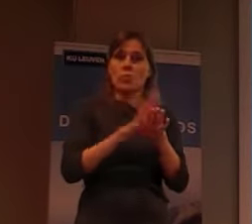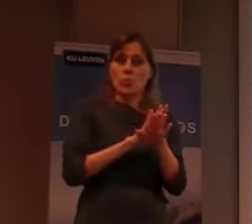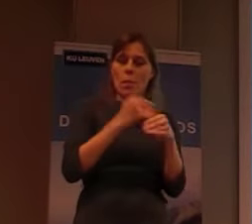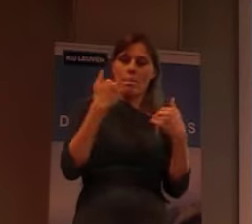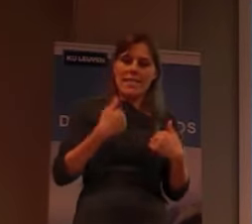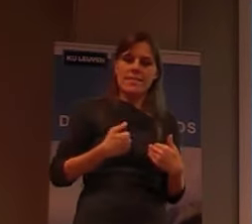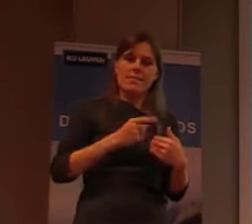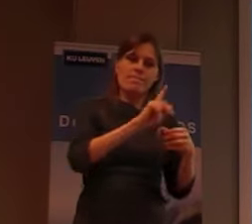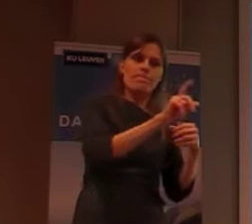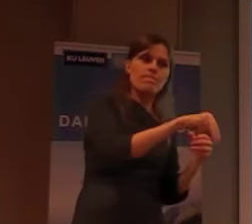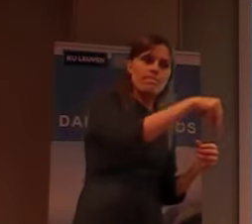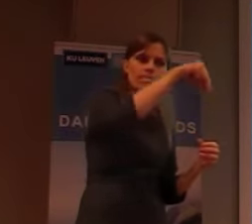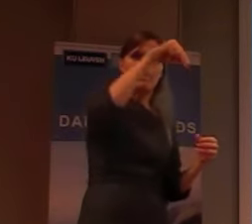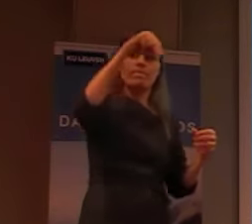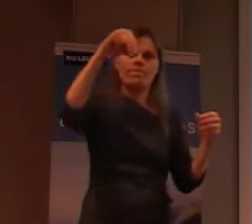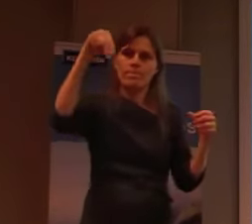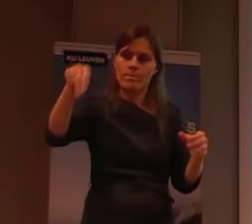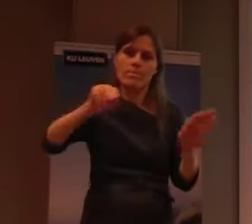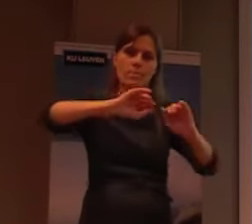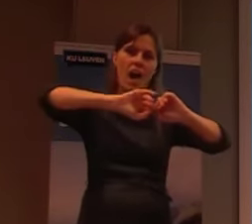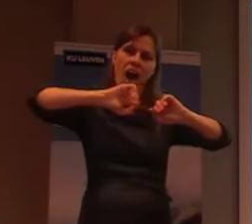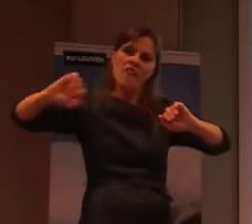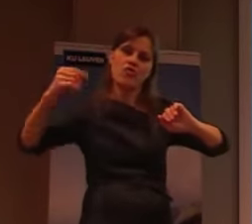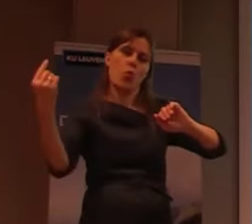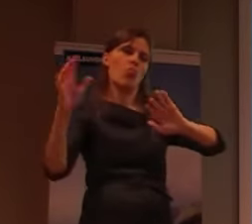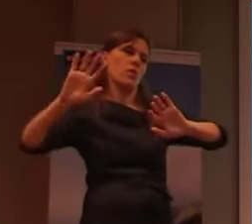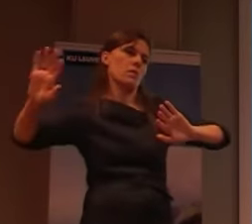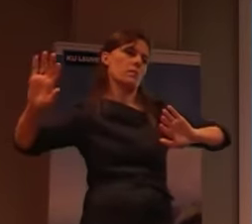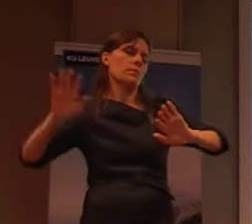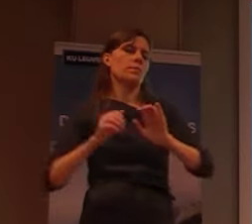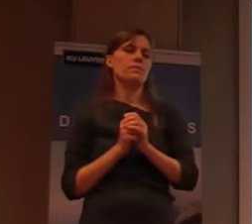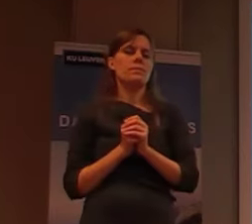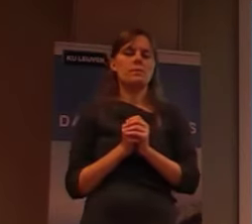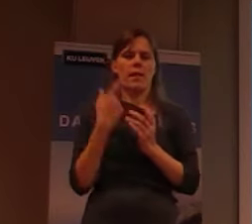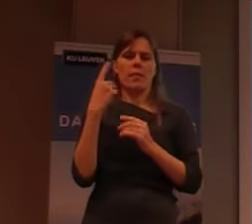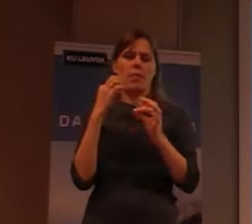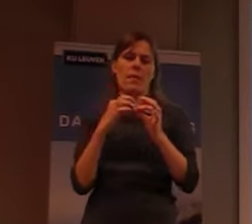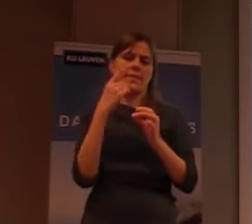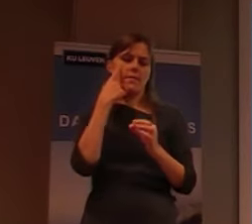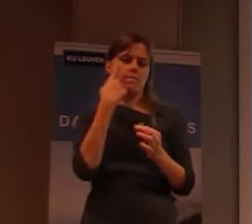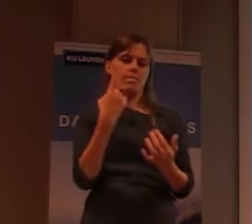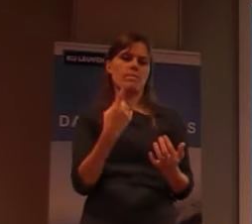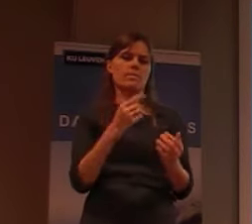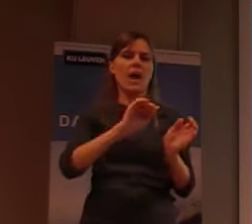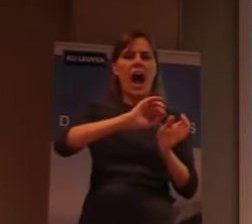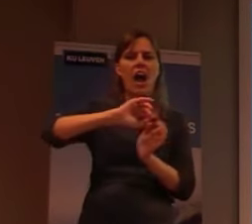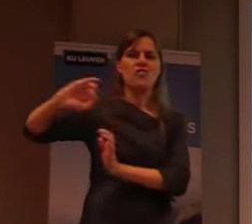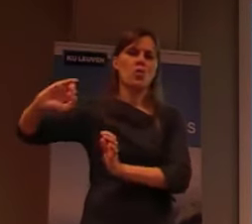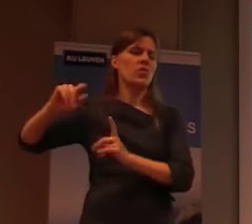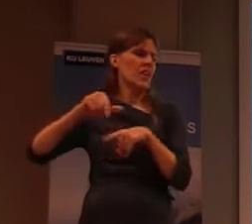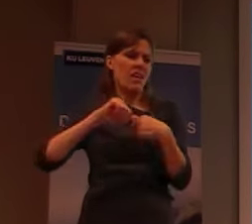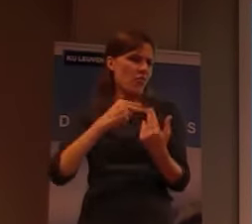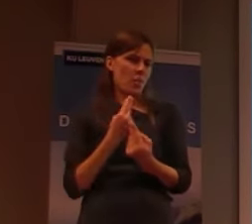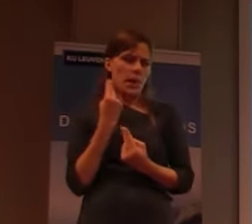afzonderen. Op een bepaald moment, is men tot inzicht gekomen, dat die afzondering, niet meer nodig is,